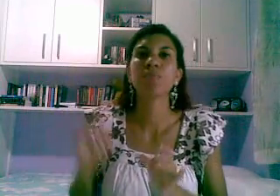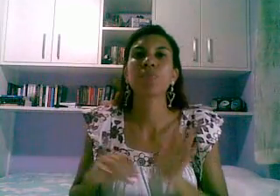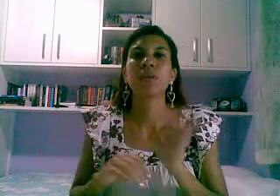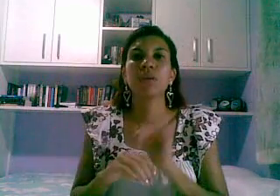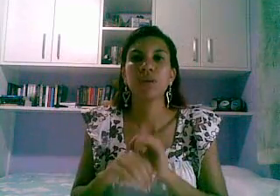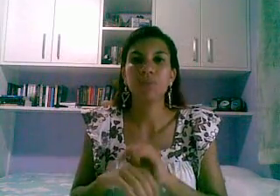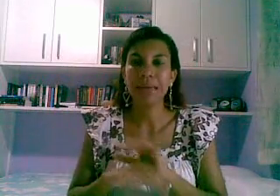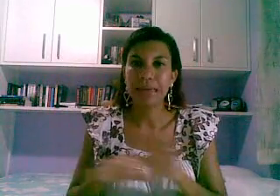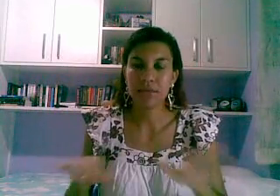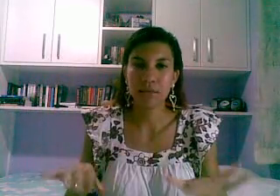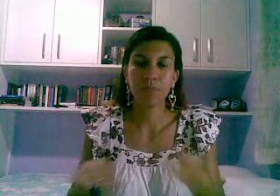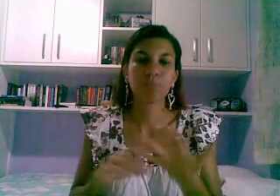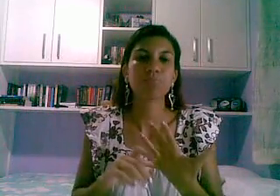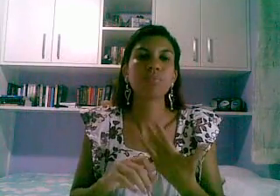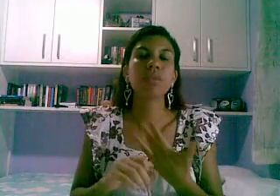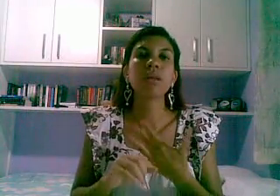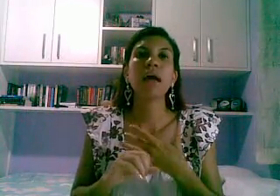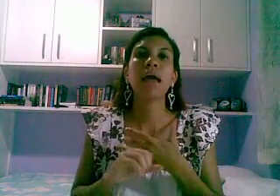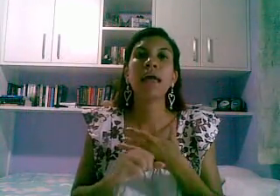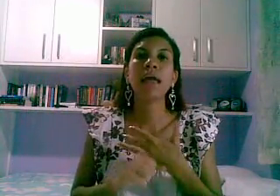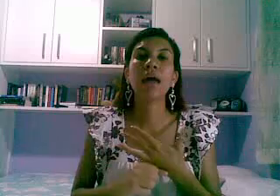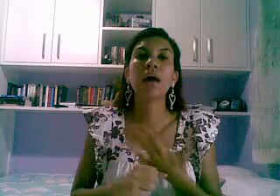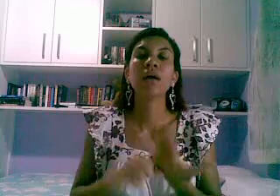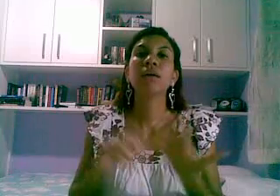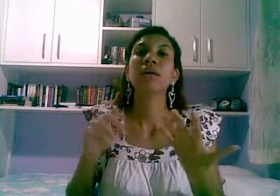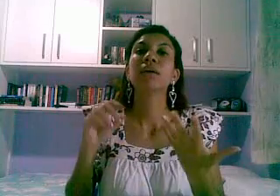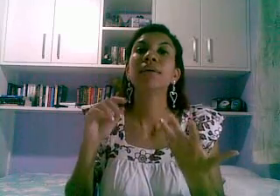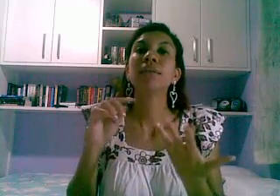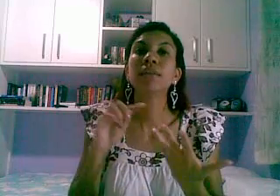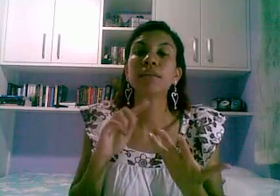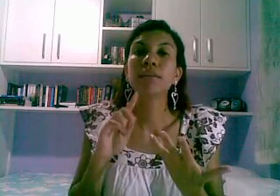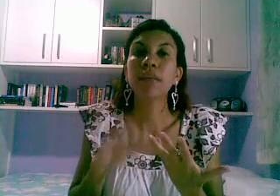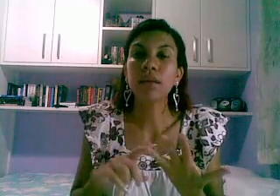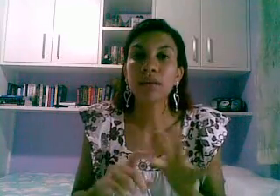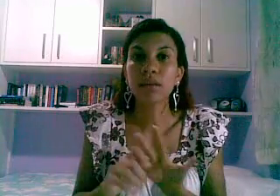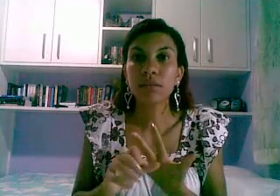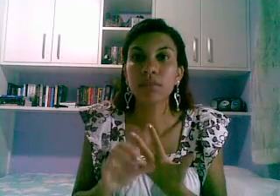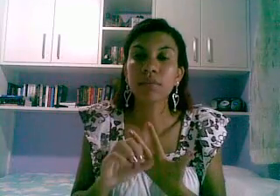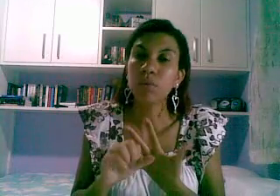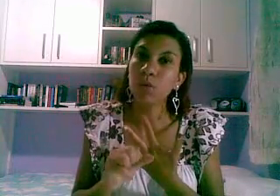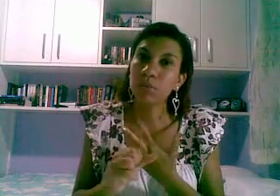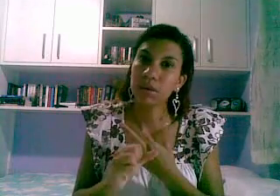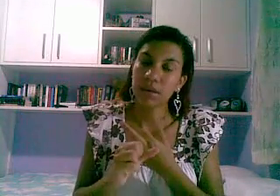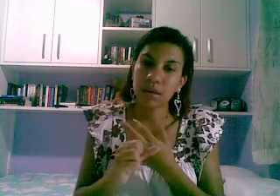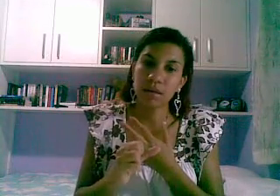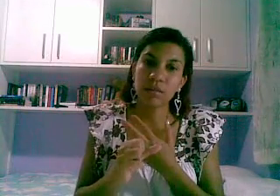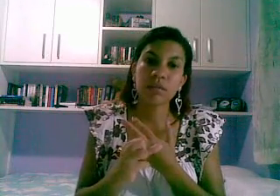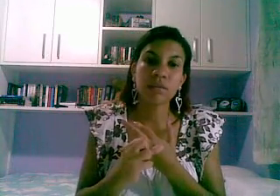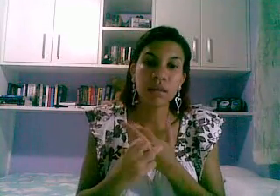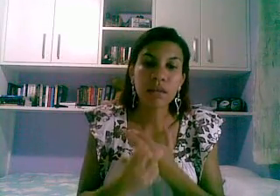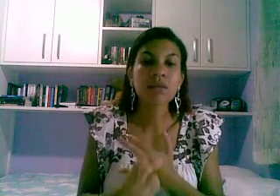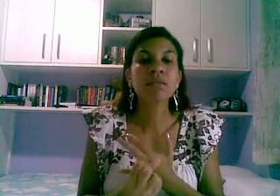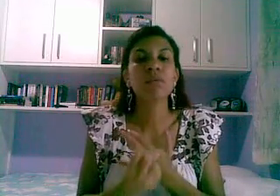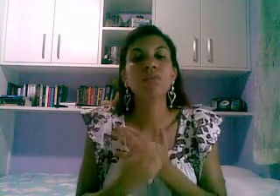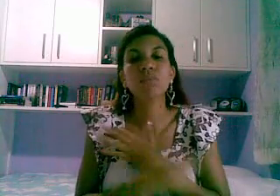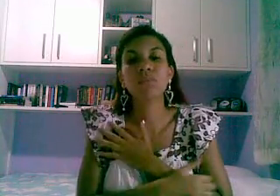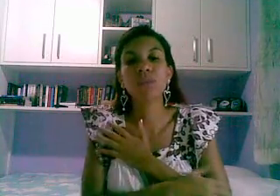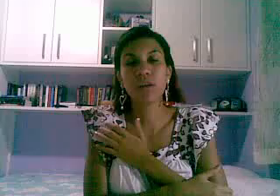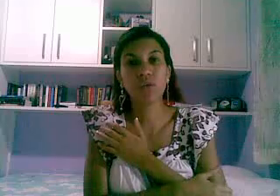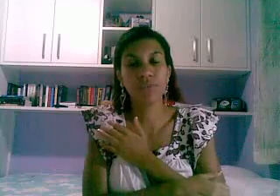e beleza é tem que ser um comentário tem que ser um seguidor